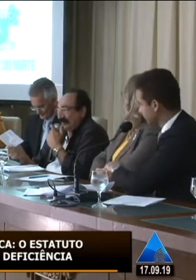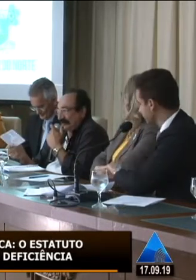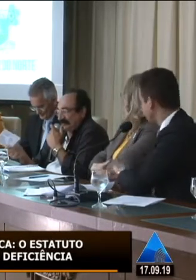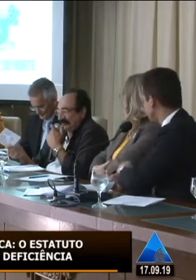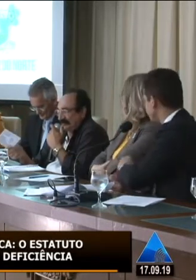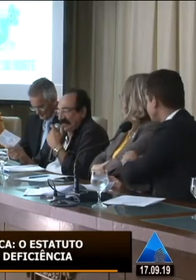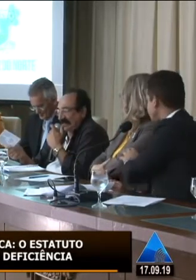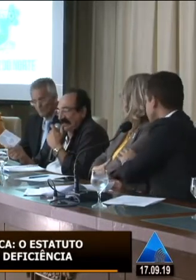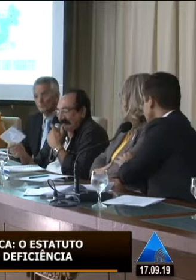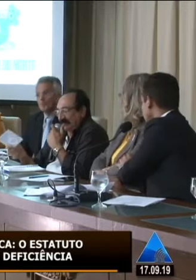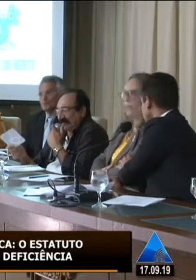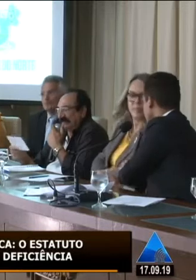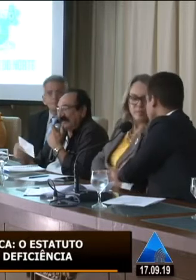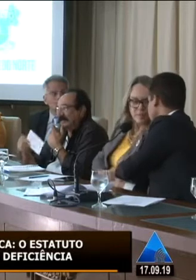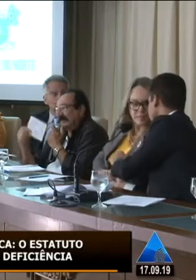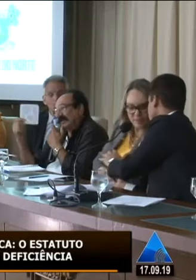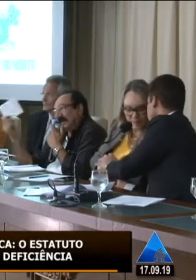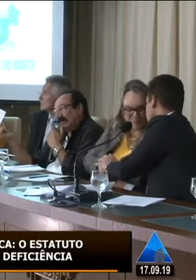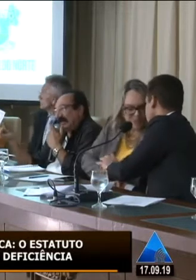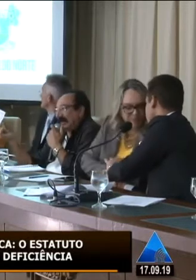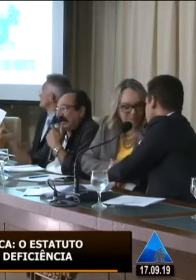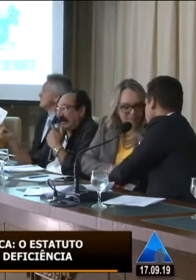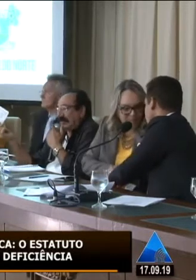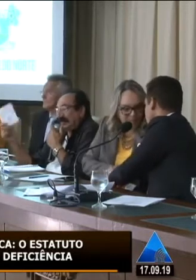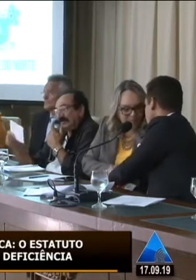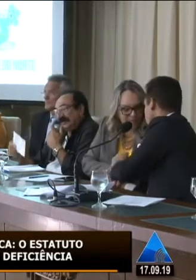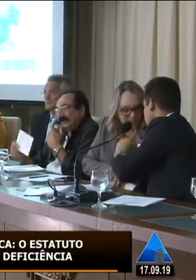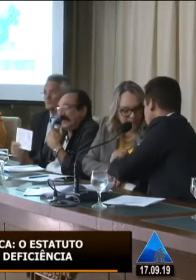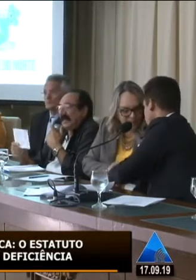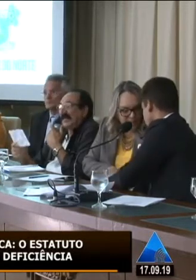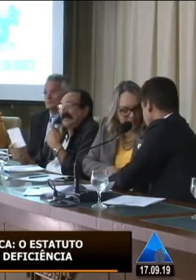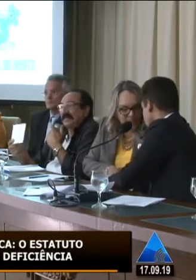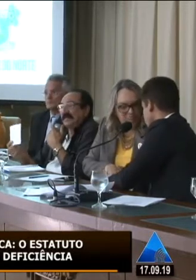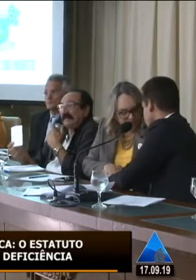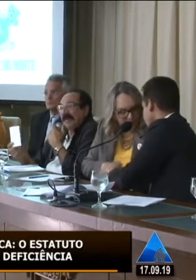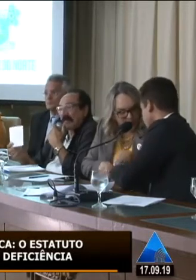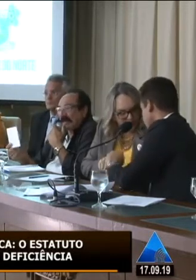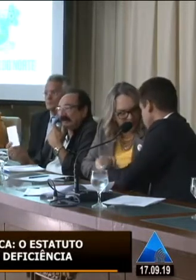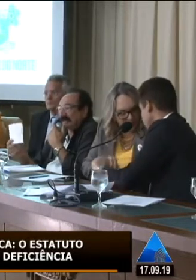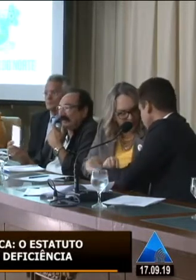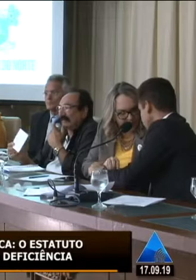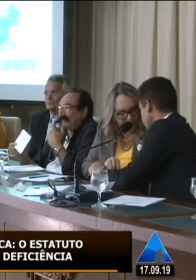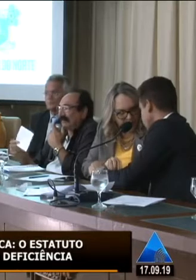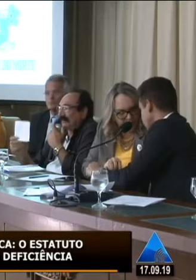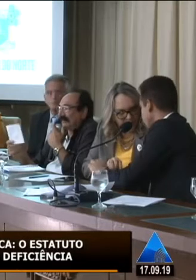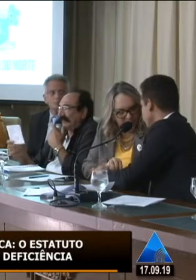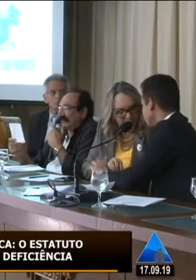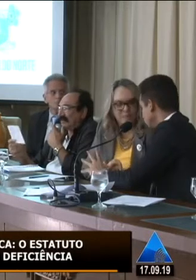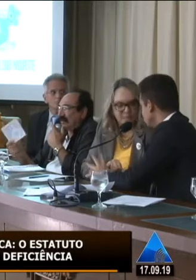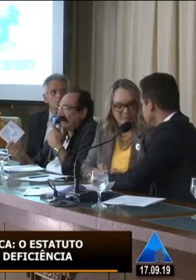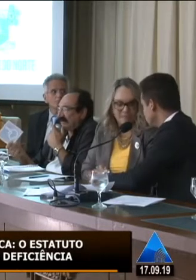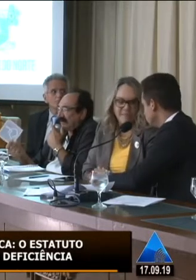automóvel é pessoa com deficiência, do lado direito é o conduzido. Se você parar em qualquer estacionamento